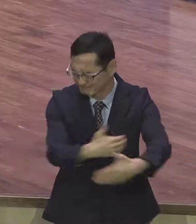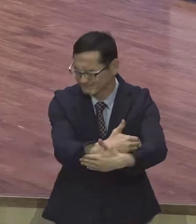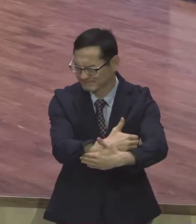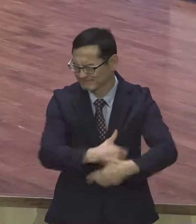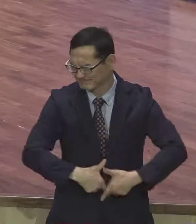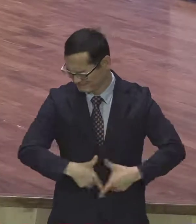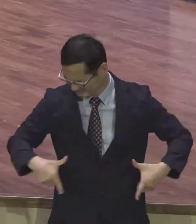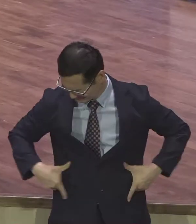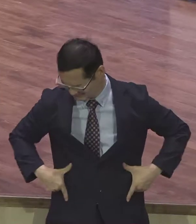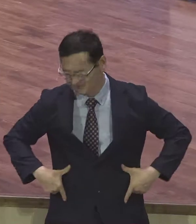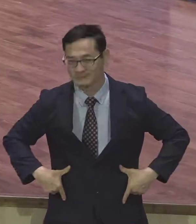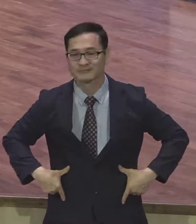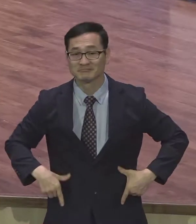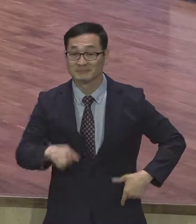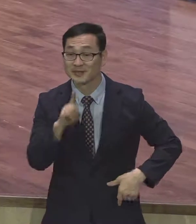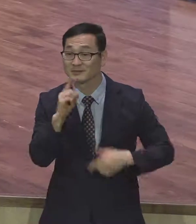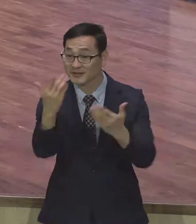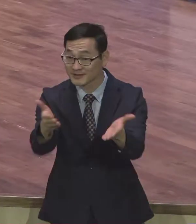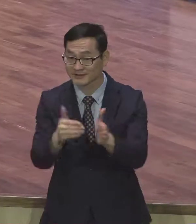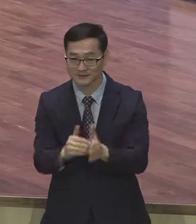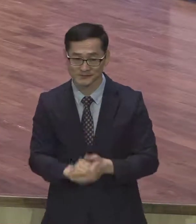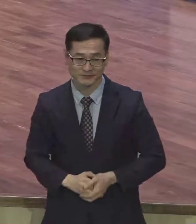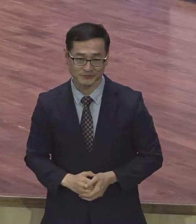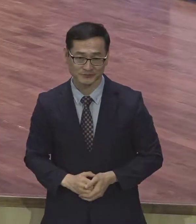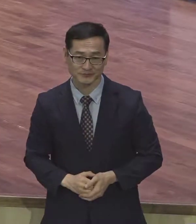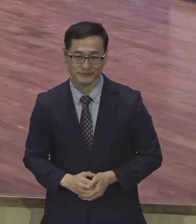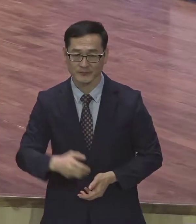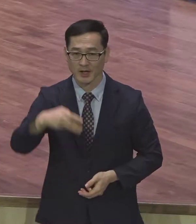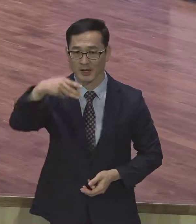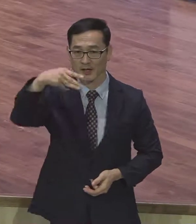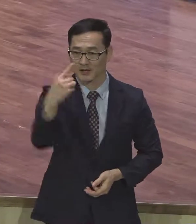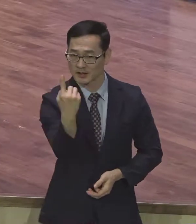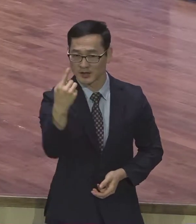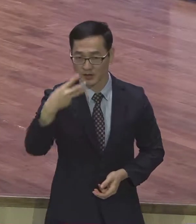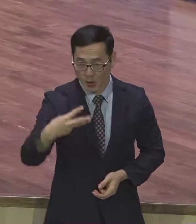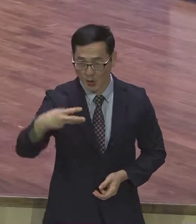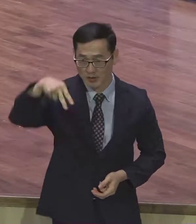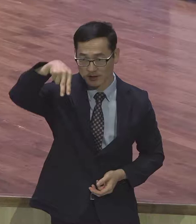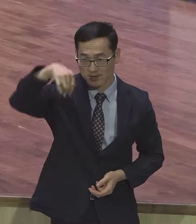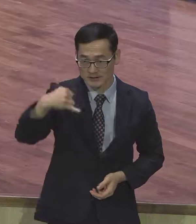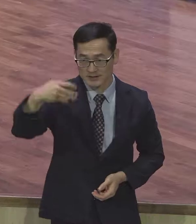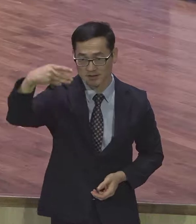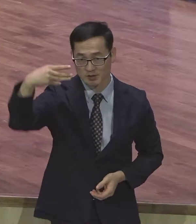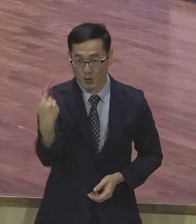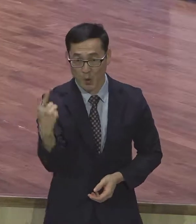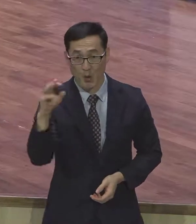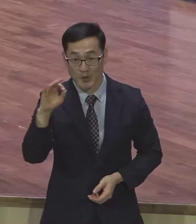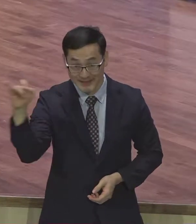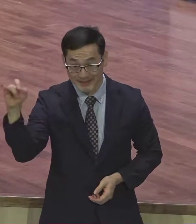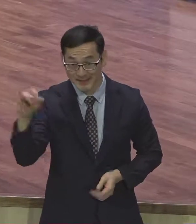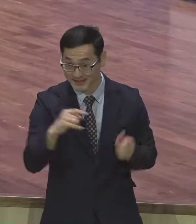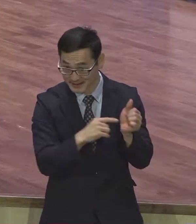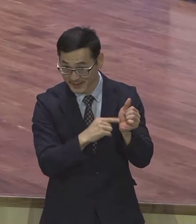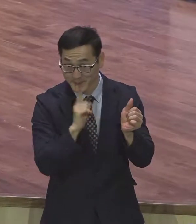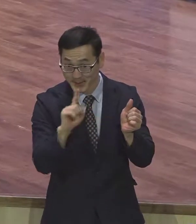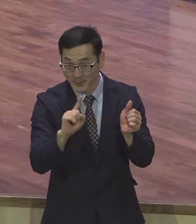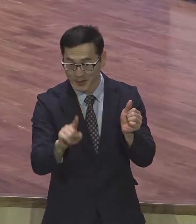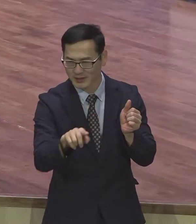유명한 문학자죠. 여러분, 잘 아는 톨스토이. 톨스토이가 이런 말을 했습니다. 비판에 대해서 이런 말을